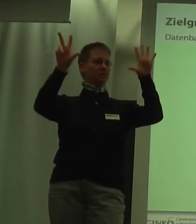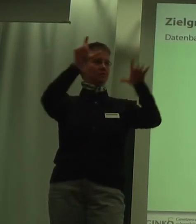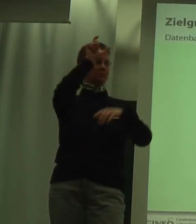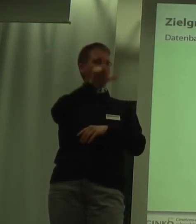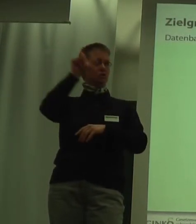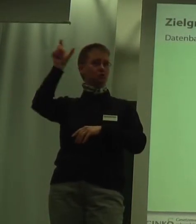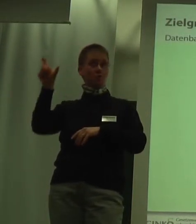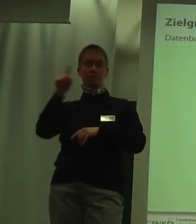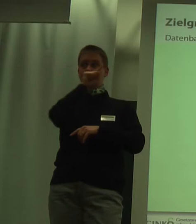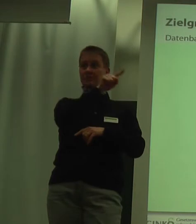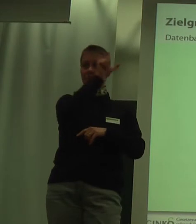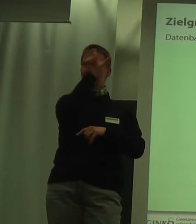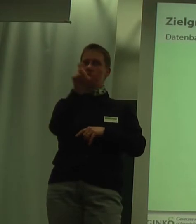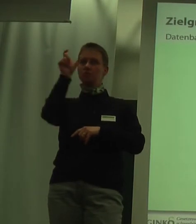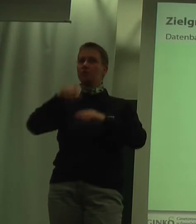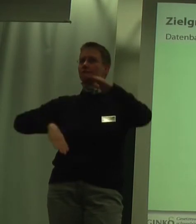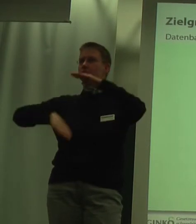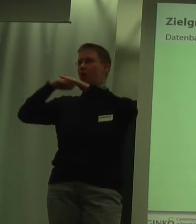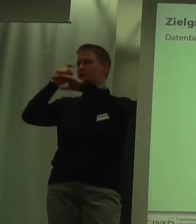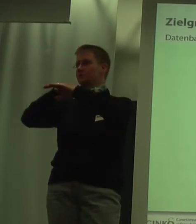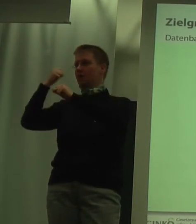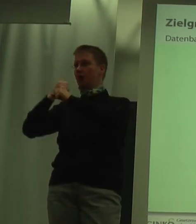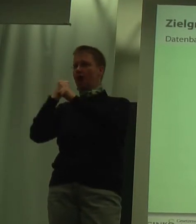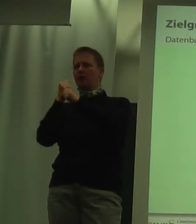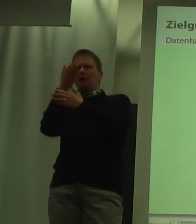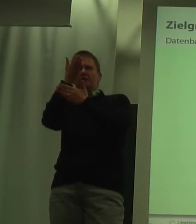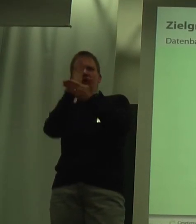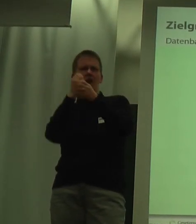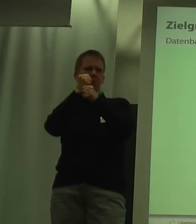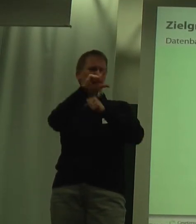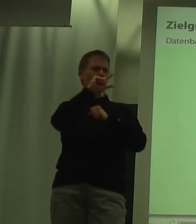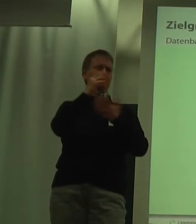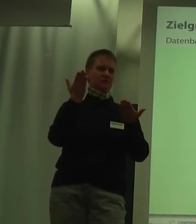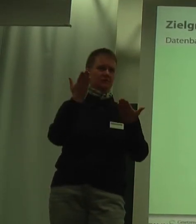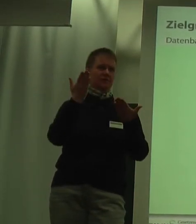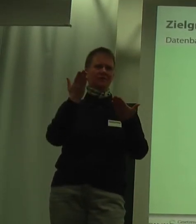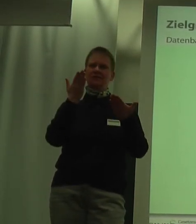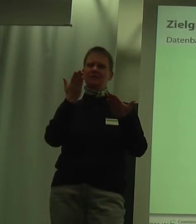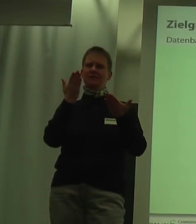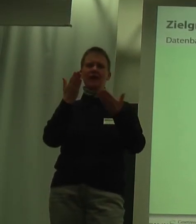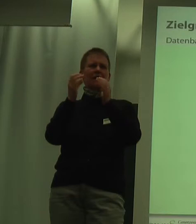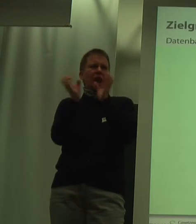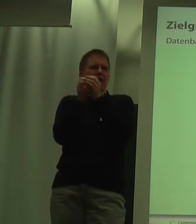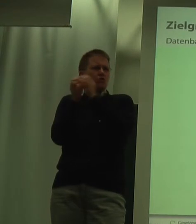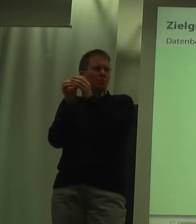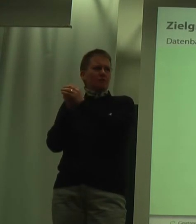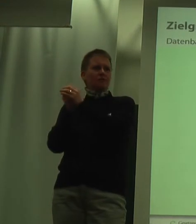Diese arbeiten hauptsächlich Vollzeit, wenige Teilzeit. Dann sehen Sie noch kleinere Gruppen, auf der anderen